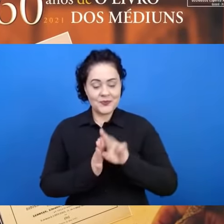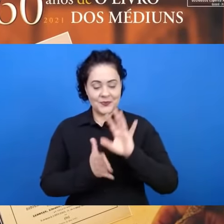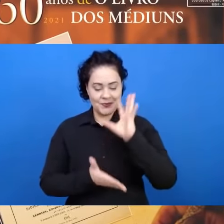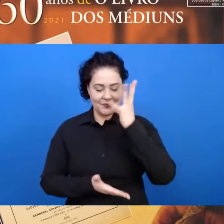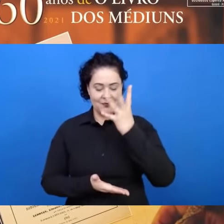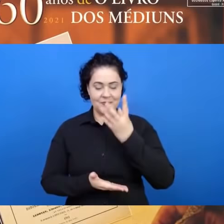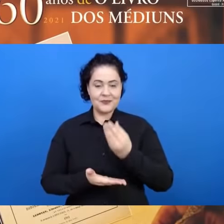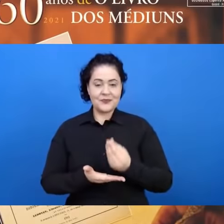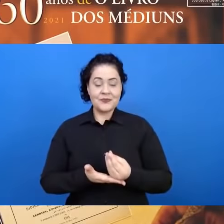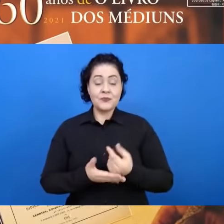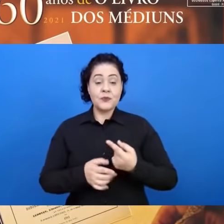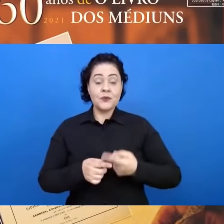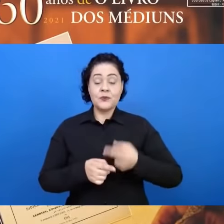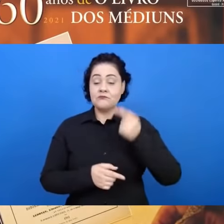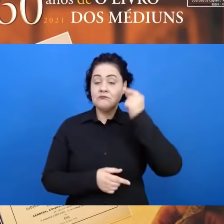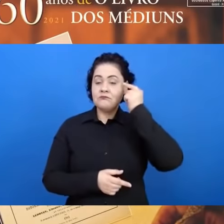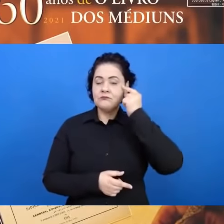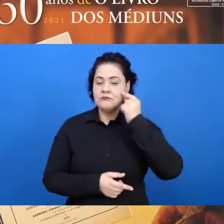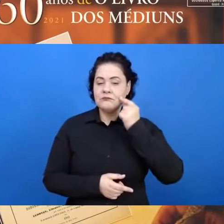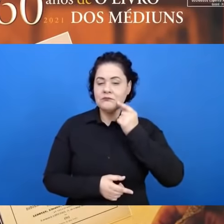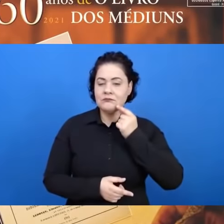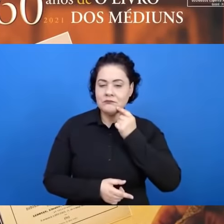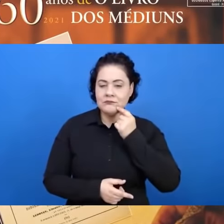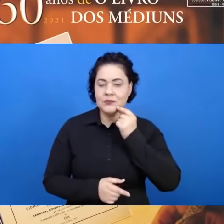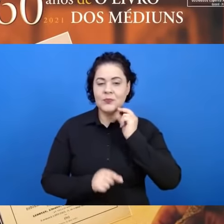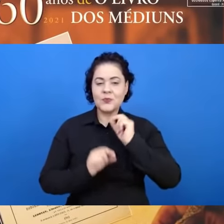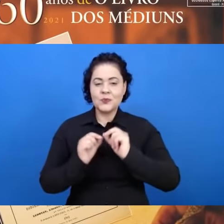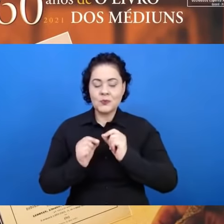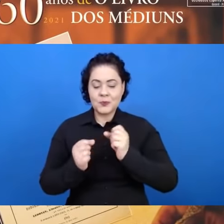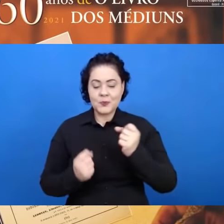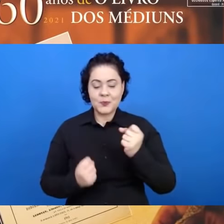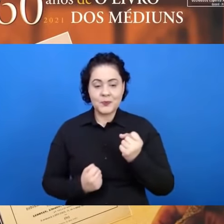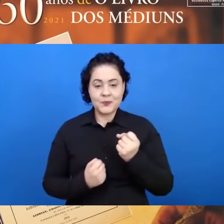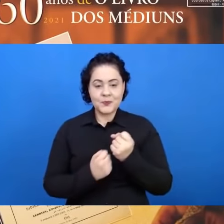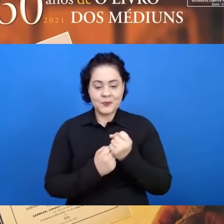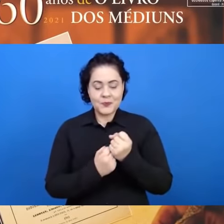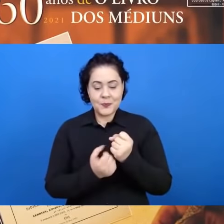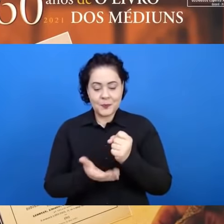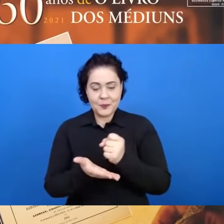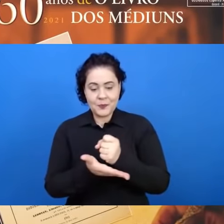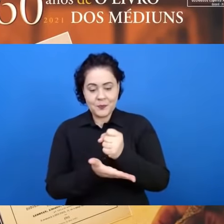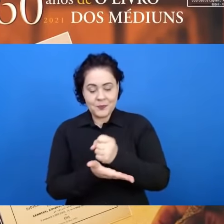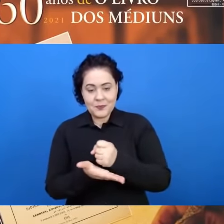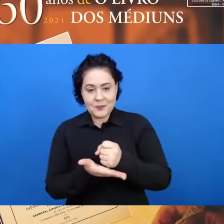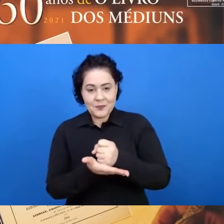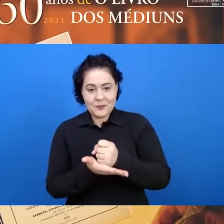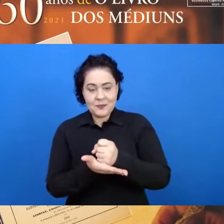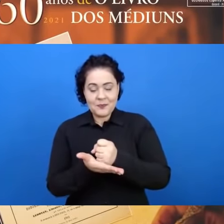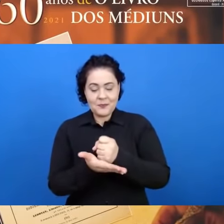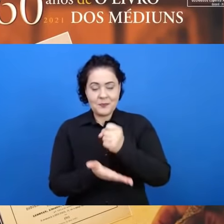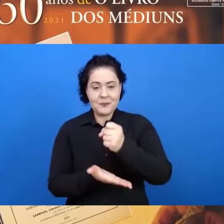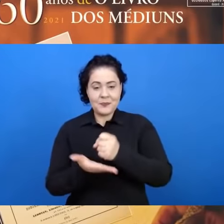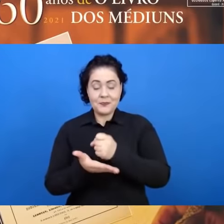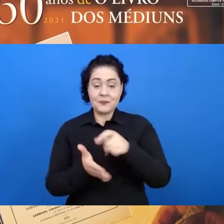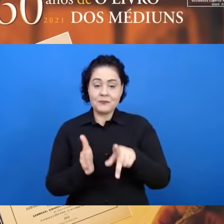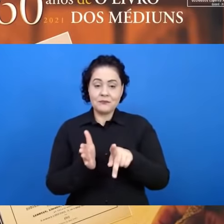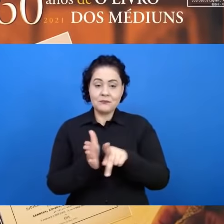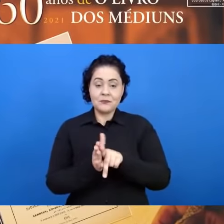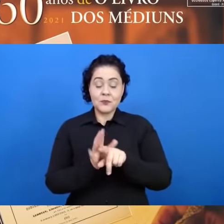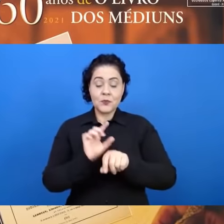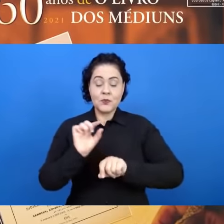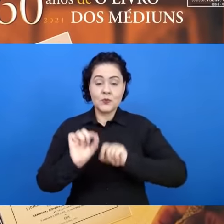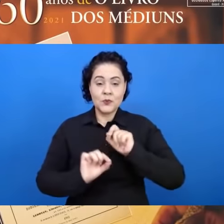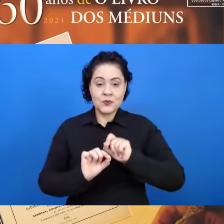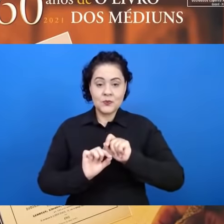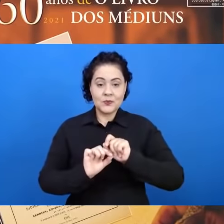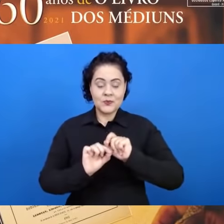Kardec estabelece as balizas, os fundamentos para o exercício dessa faculdade humana,